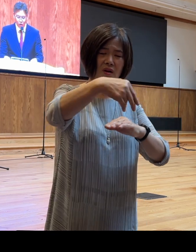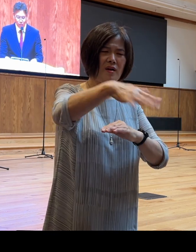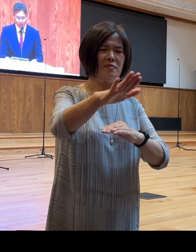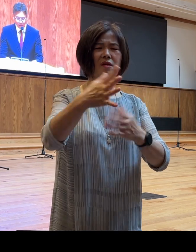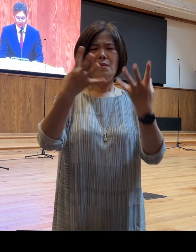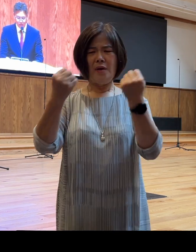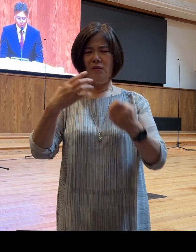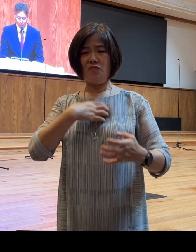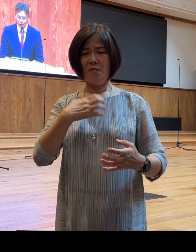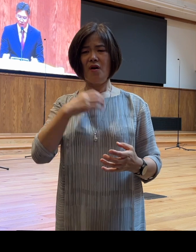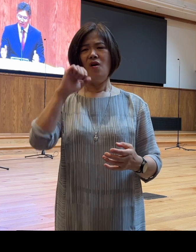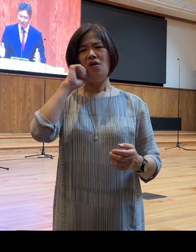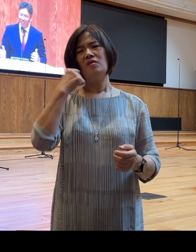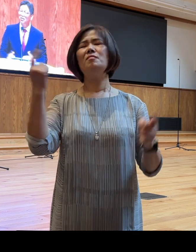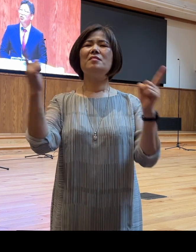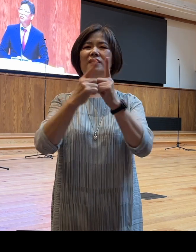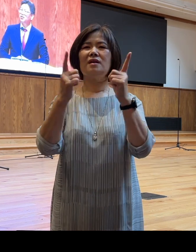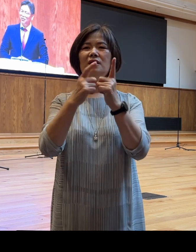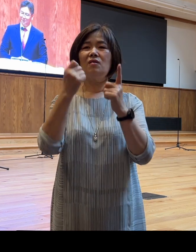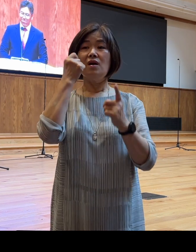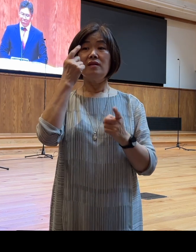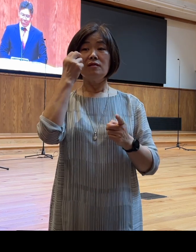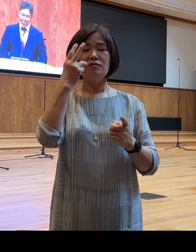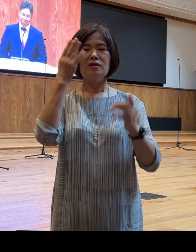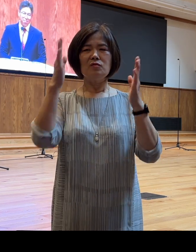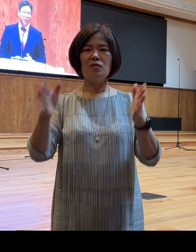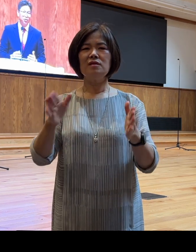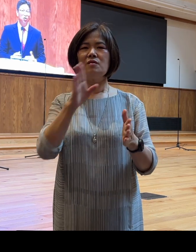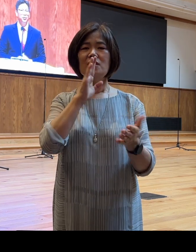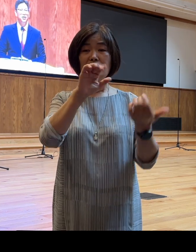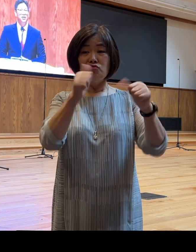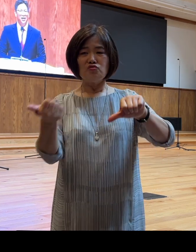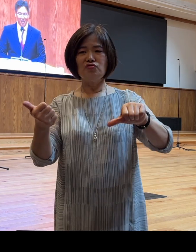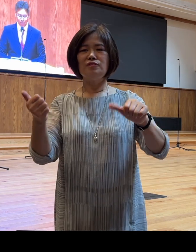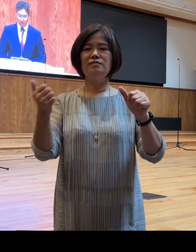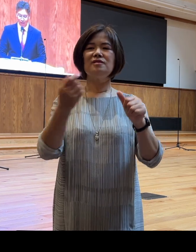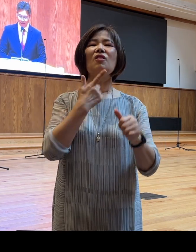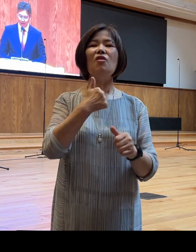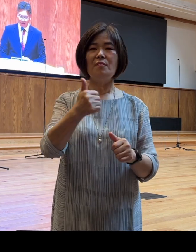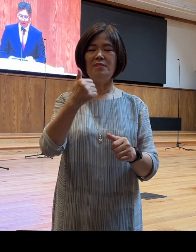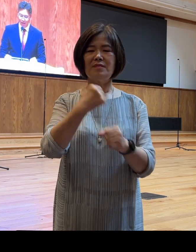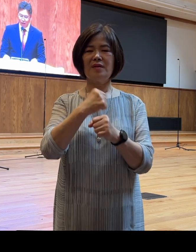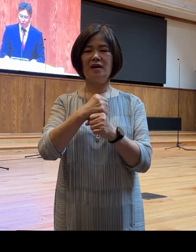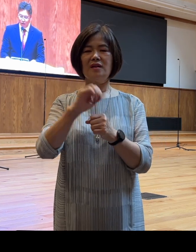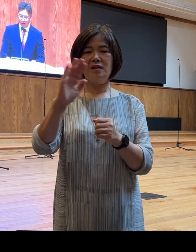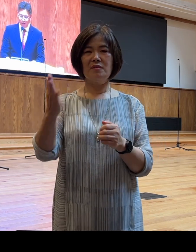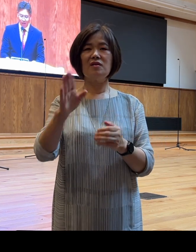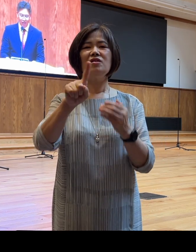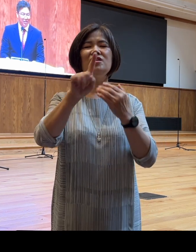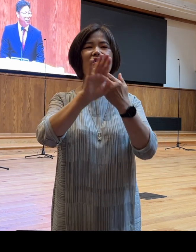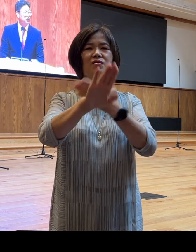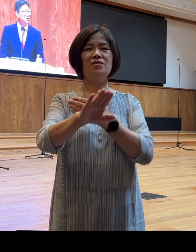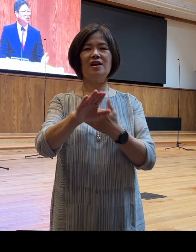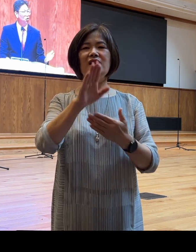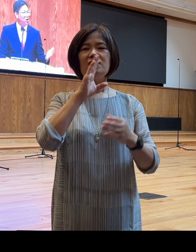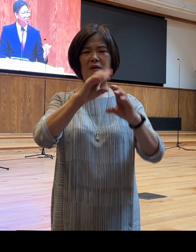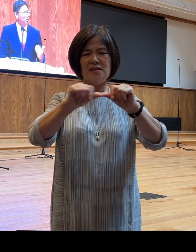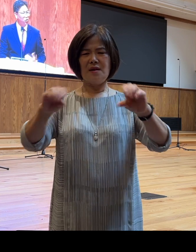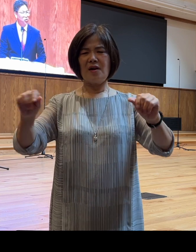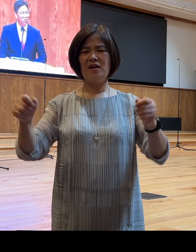만나게 되고 몇 달간 생사를 넘나드는 경험을 하게 됩니다 그 이후에 사막을 여행하면서 얻었던 지혜를